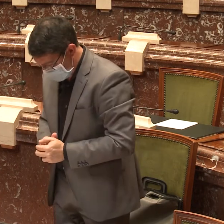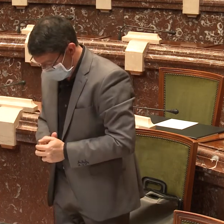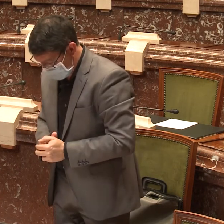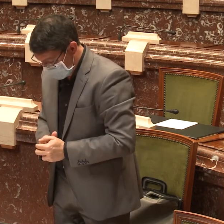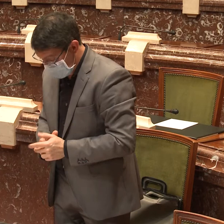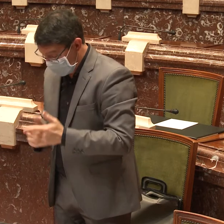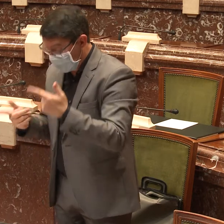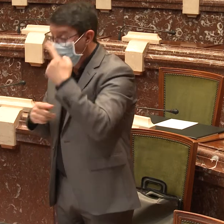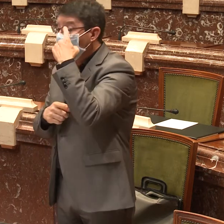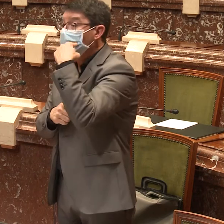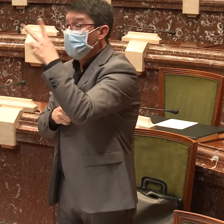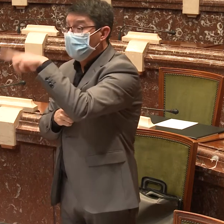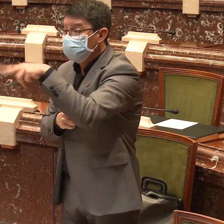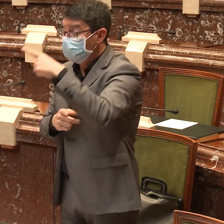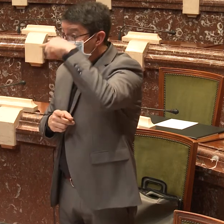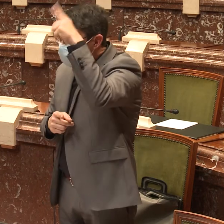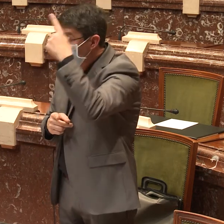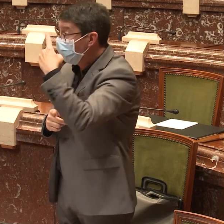esta materia la FESORMO.